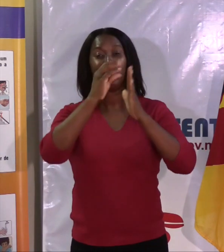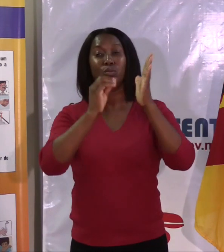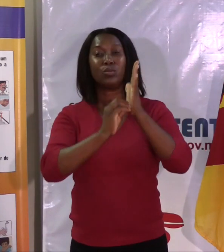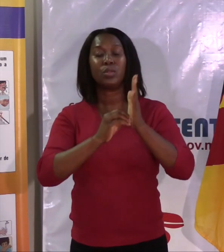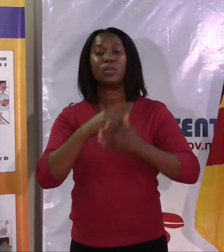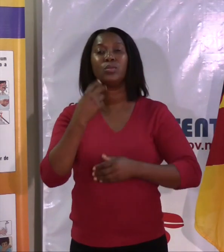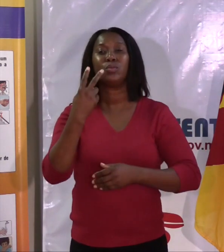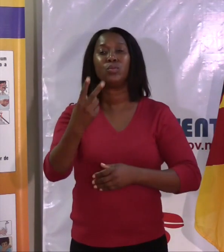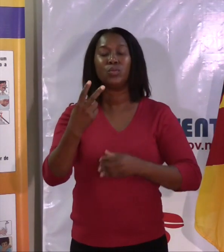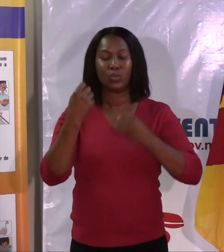testados,